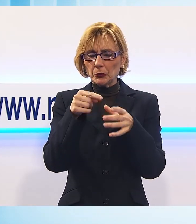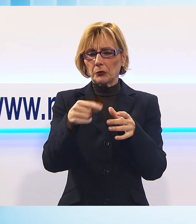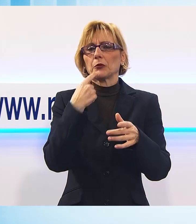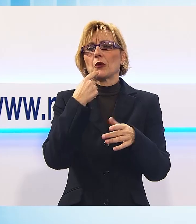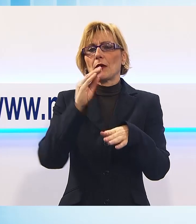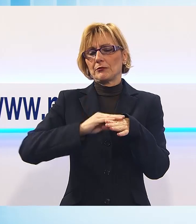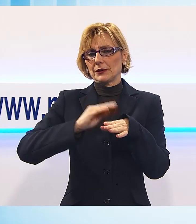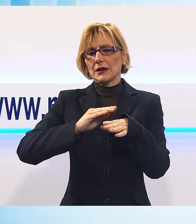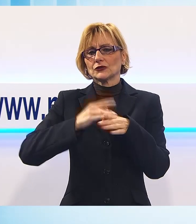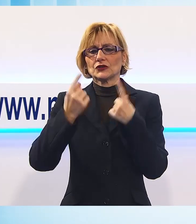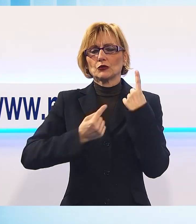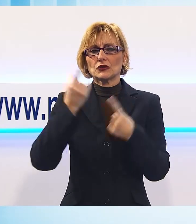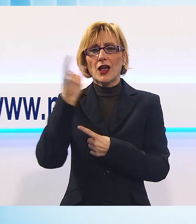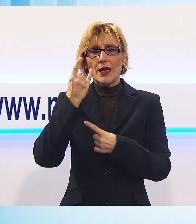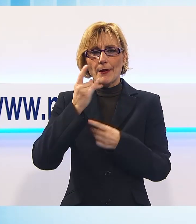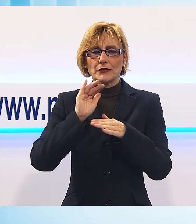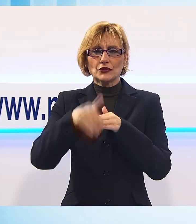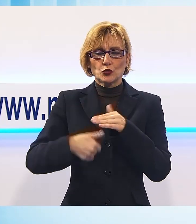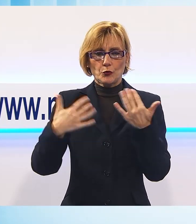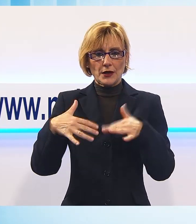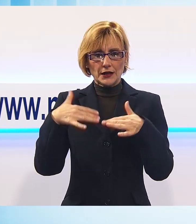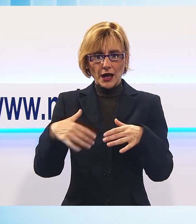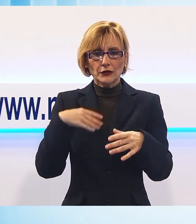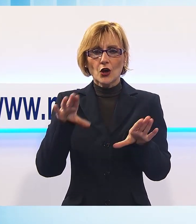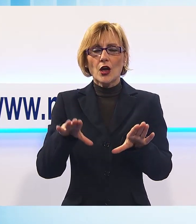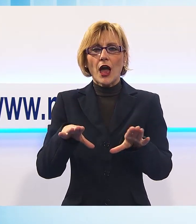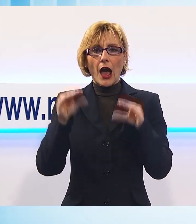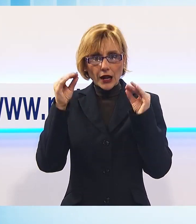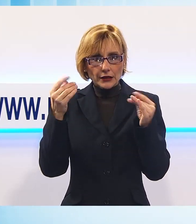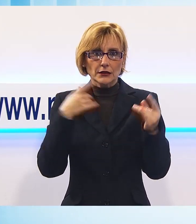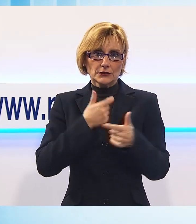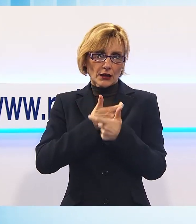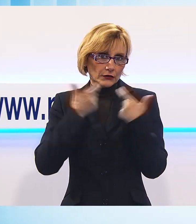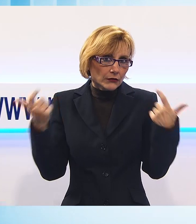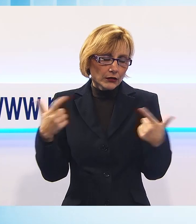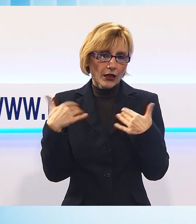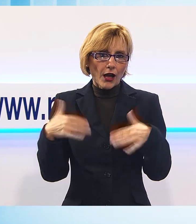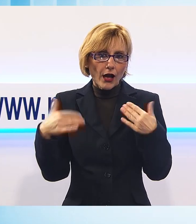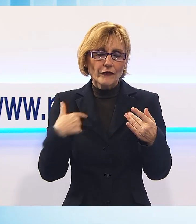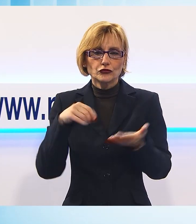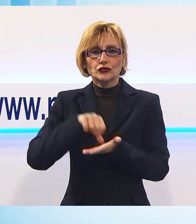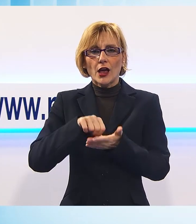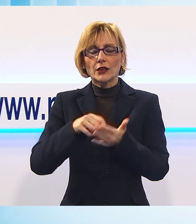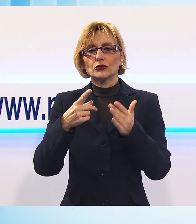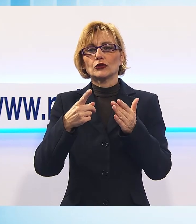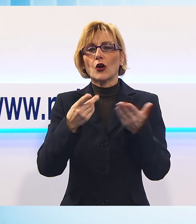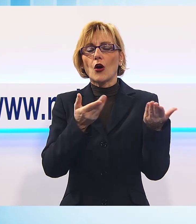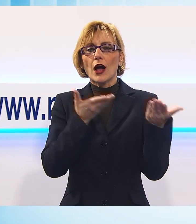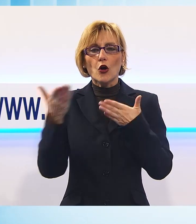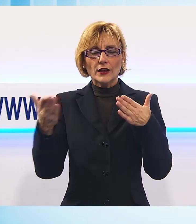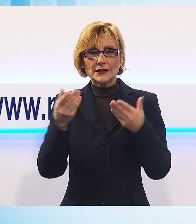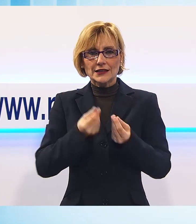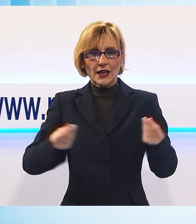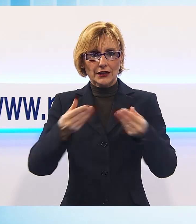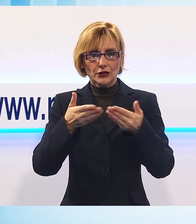superare le condizioni di emergenza iniziali che avevano determinato la necessità di aprire il centro di accoglienza territoriale. La